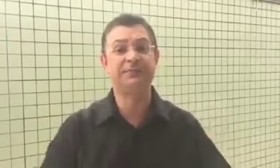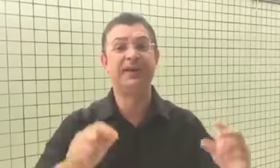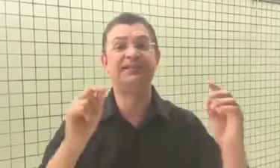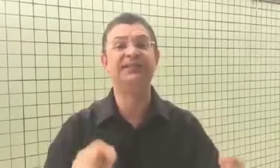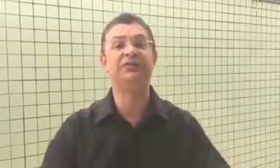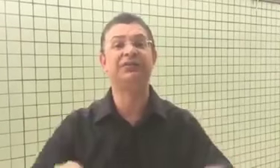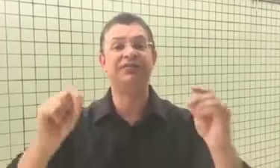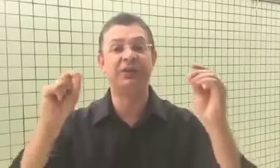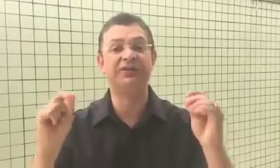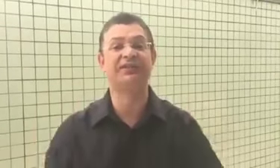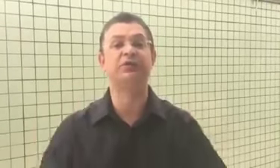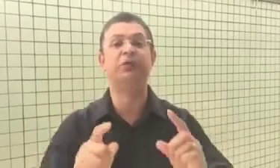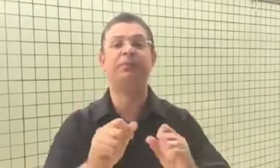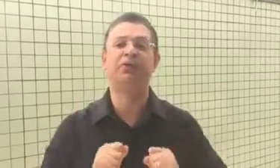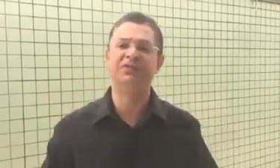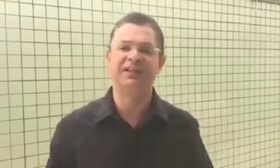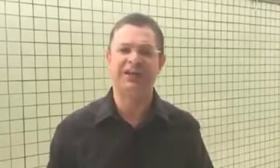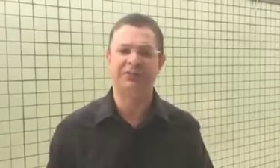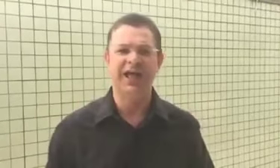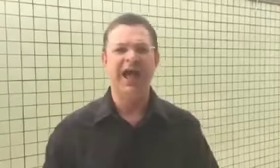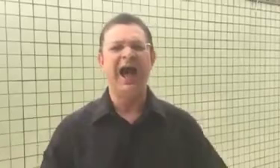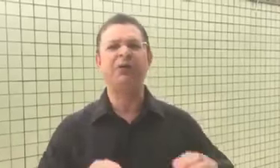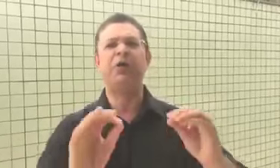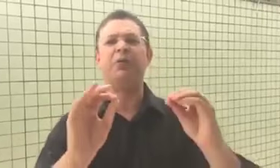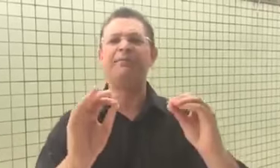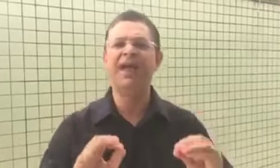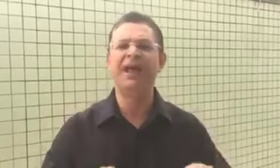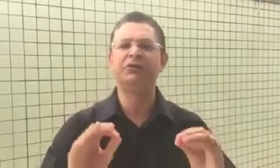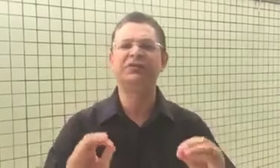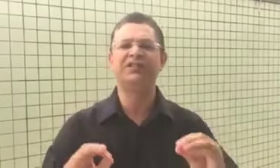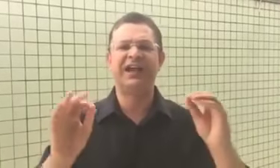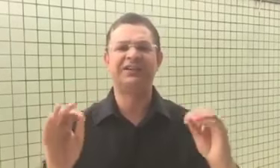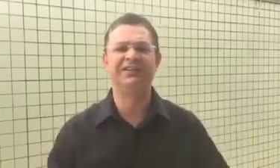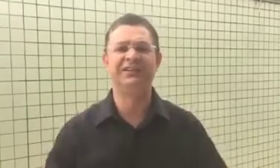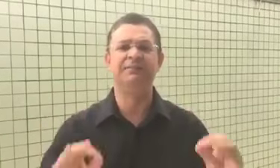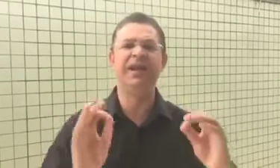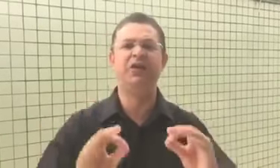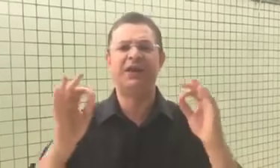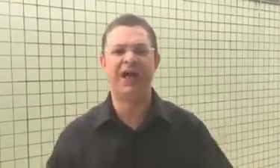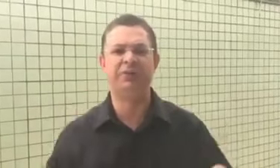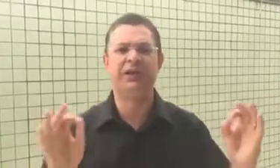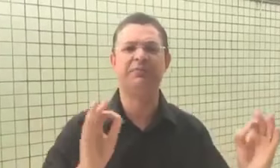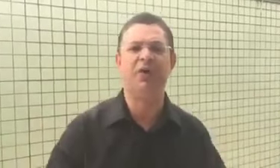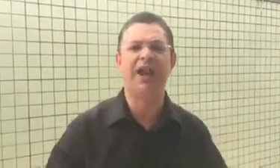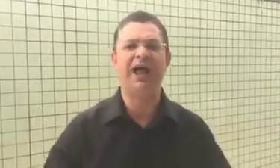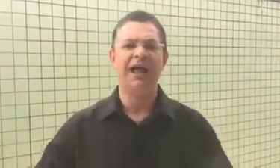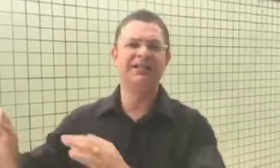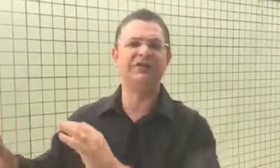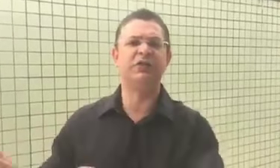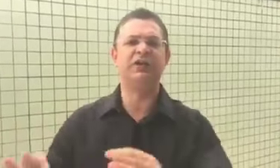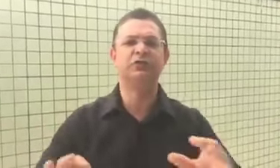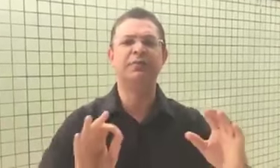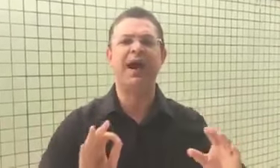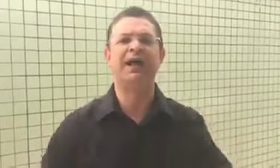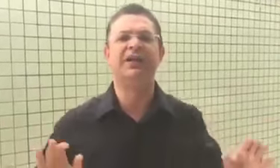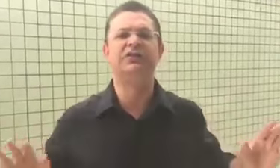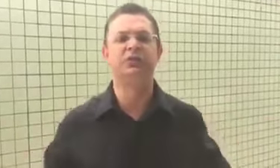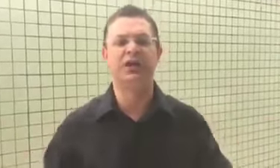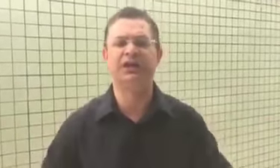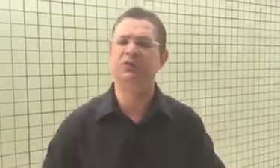precisam da valorização e do apoio do Estado. Agora, uma meia dúzia de artistas milionários que moram na Zona Sul e Barra da Tijuca, aqui no